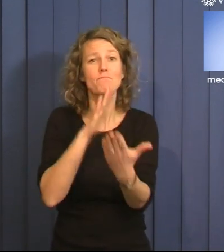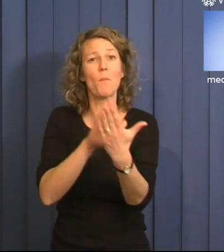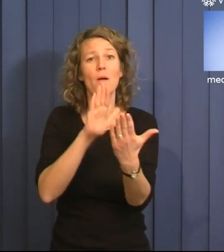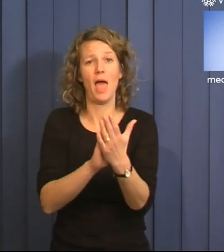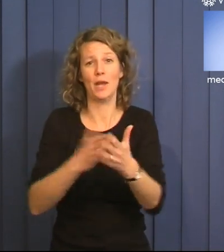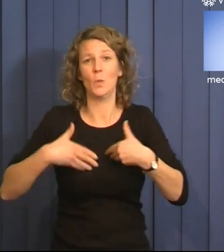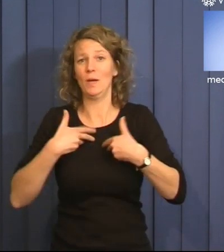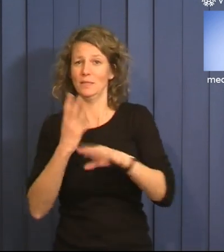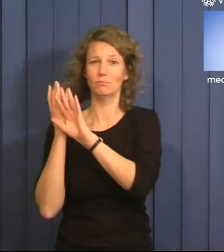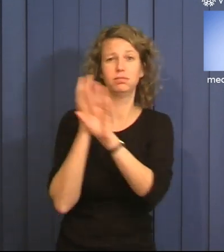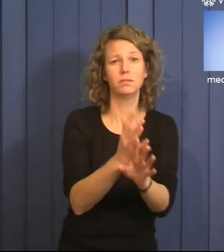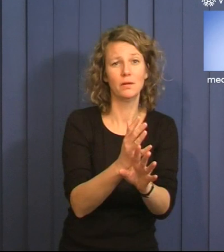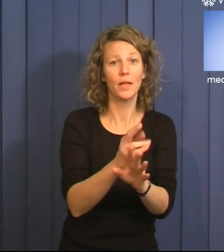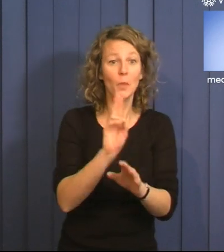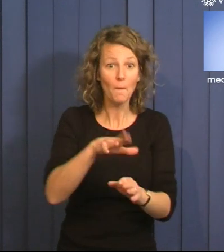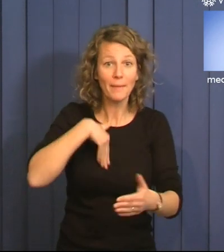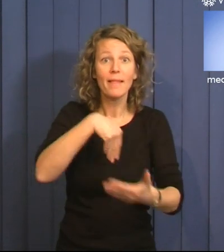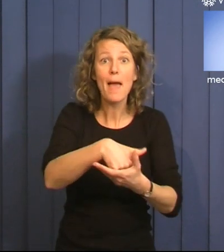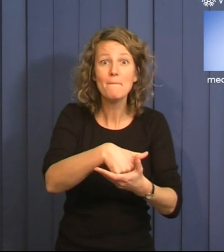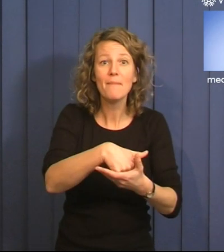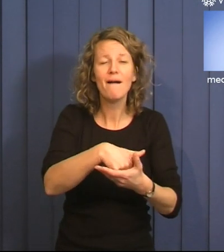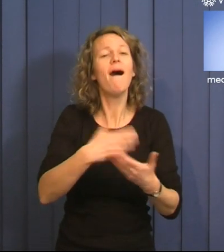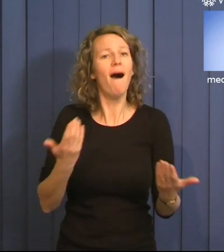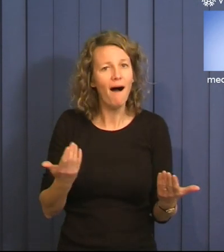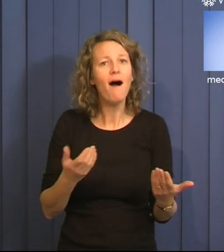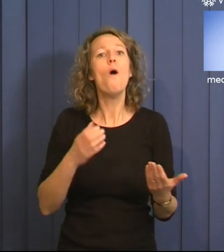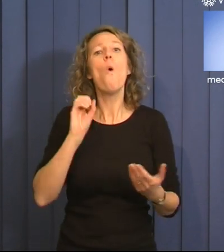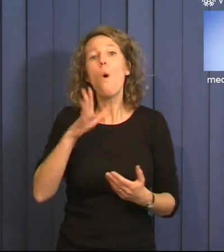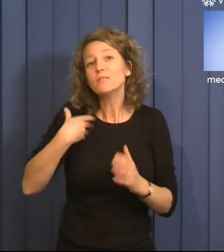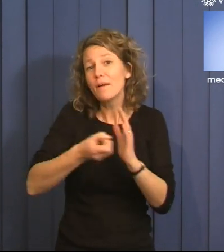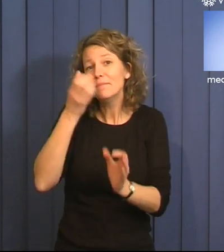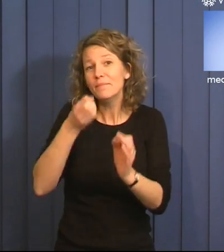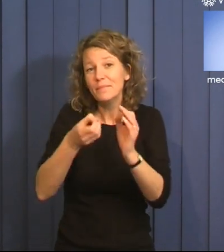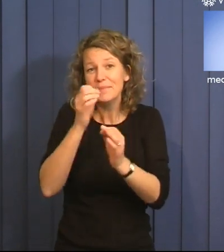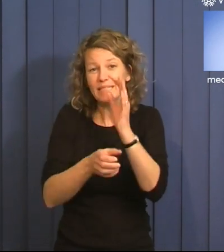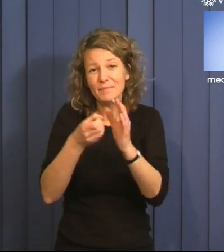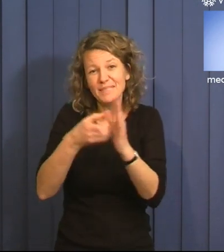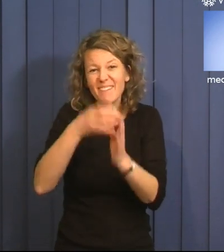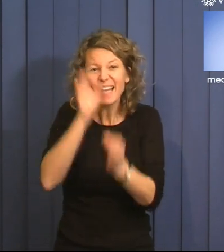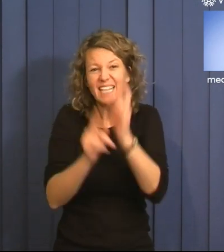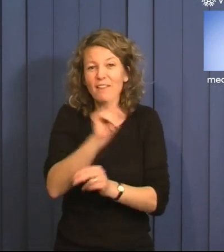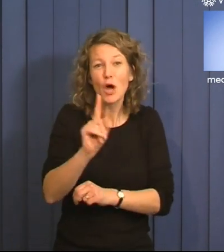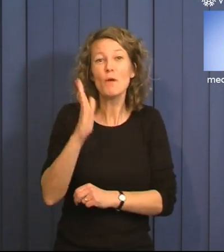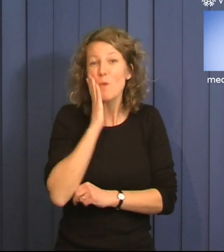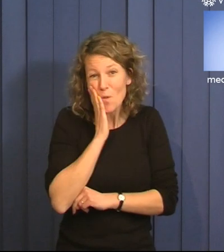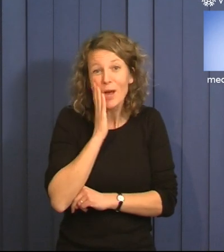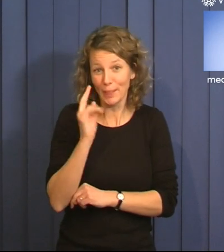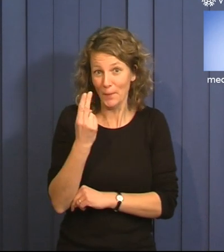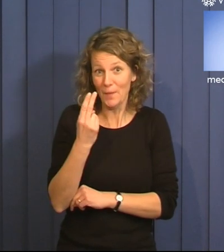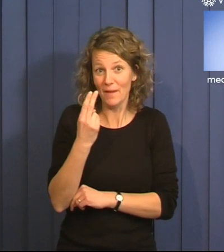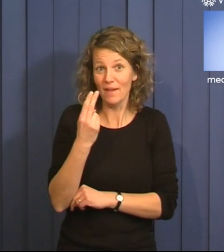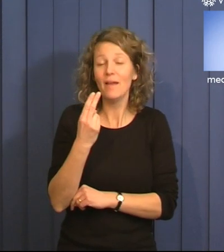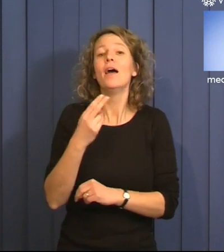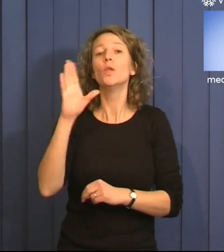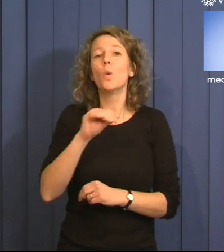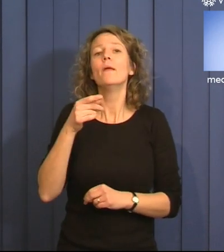resmål. Är alltså numera min bas. Och om vi ska sätta en knapptål på manattans karta exakt vart jag befinner mig någonstans. Så är det